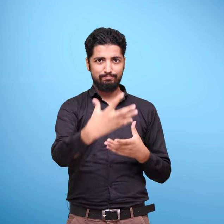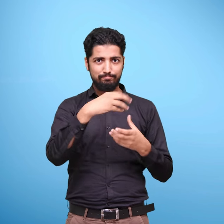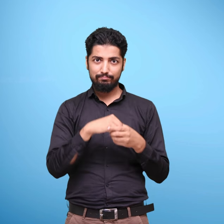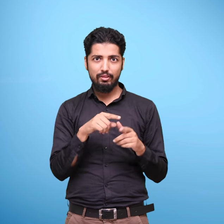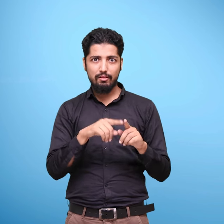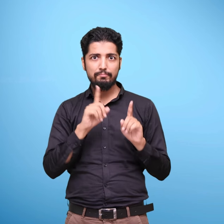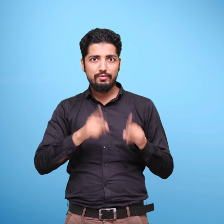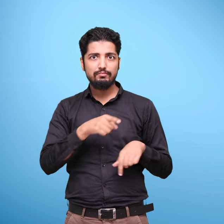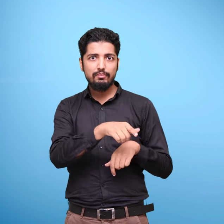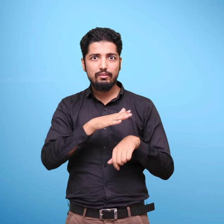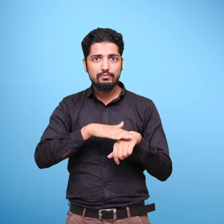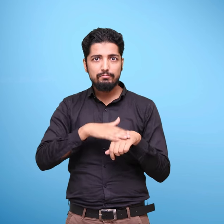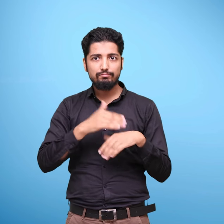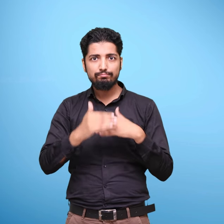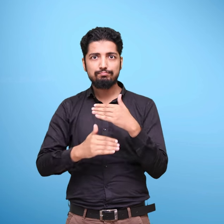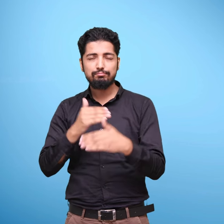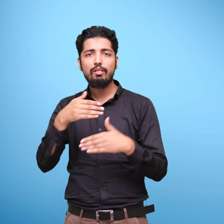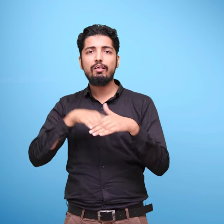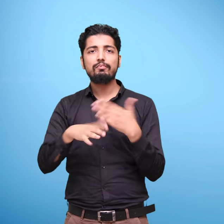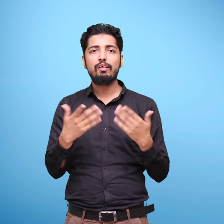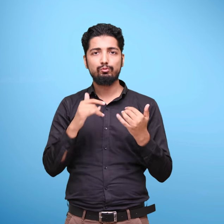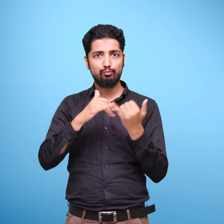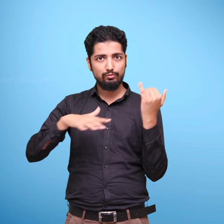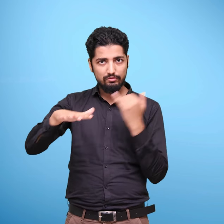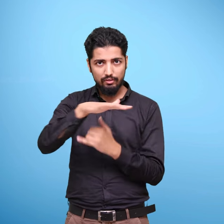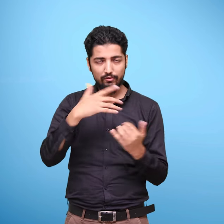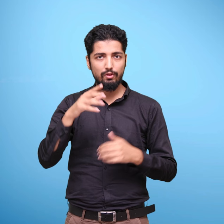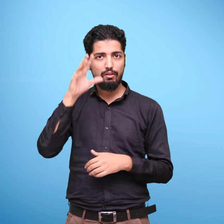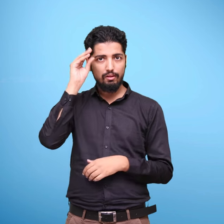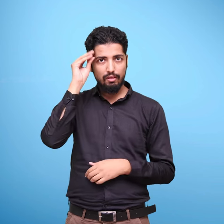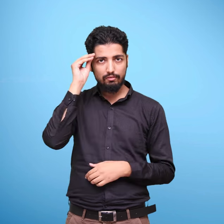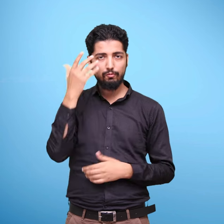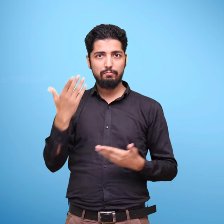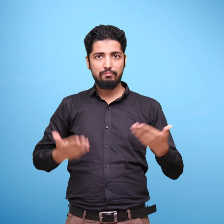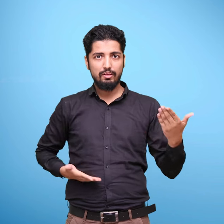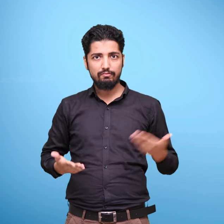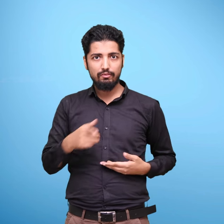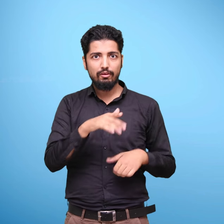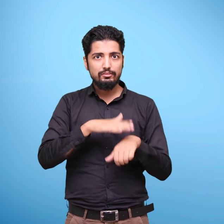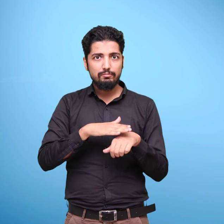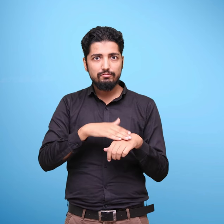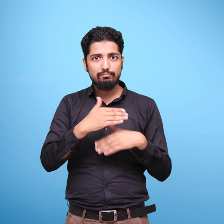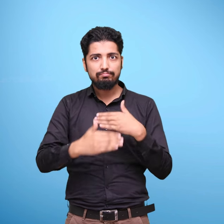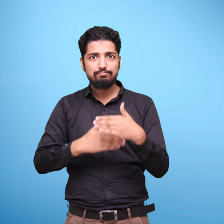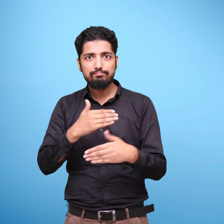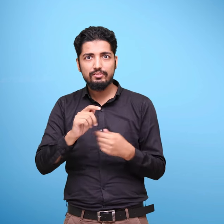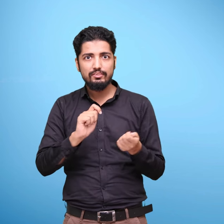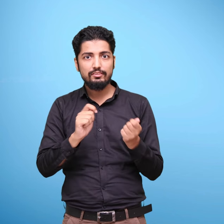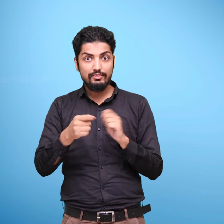सामाजिक एवं भावनात्मक व्यभार और समग्र स्वास्त इसी महत्वपून आधार भूत स्तर के अंतराल